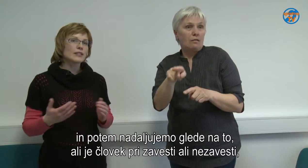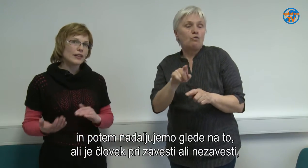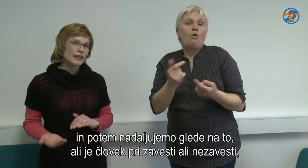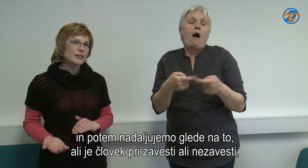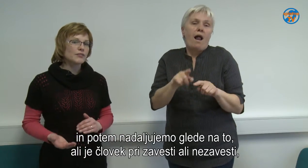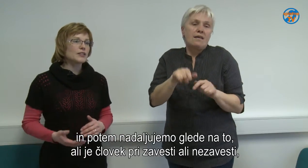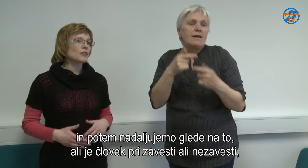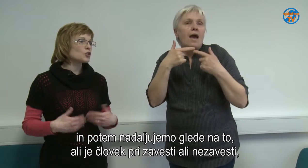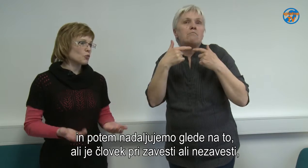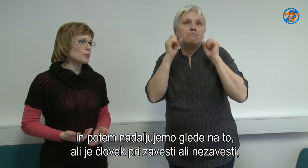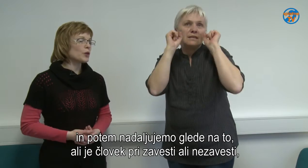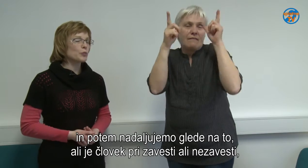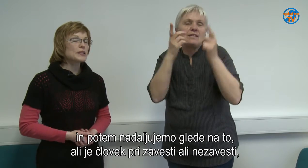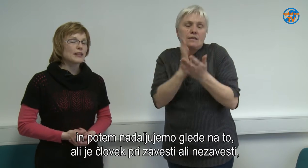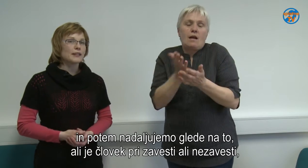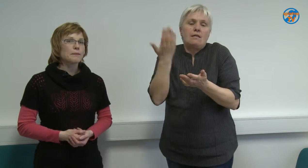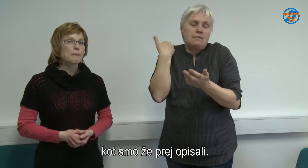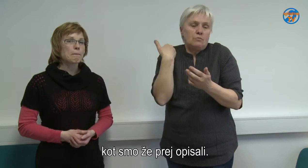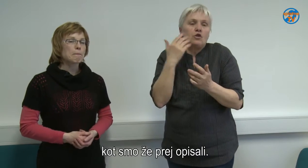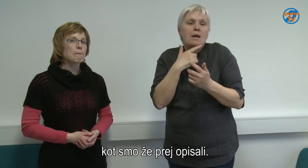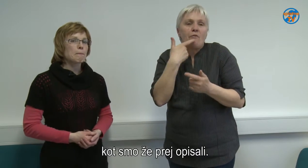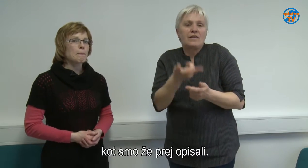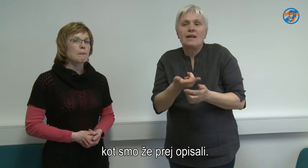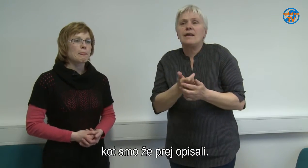zavesti ali ne zavesti, kot smo že prej opisali.